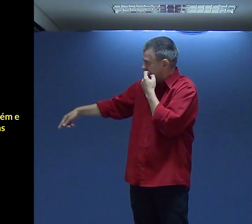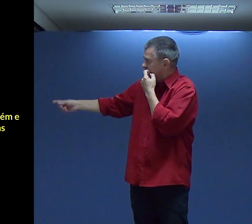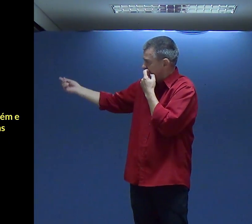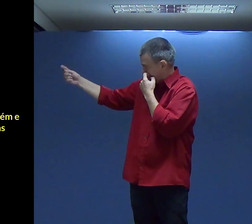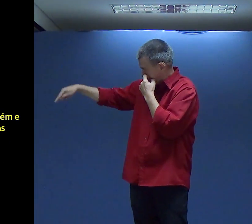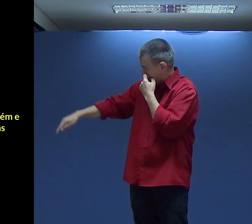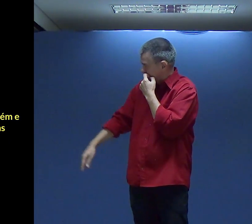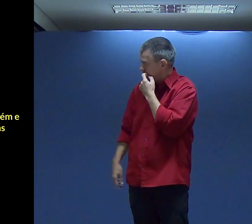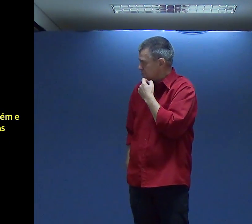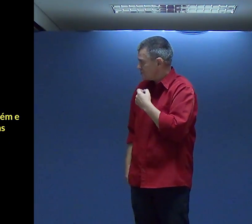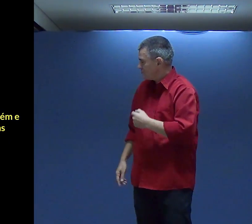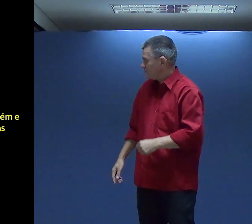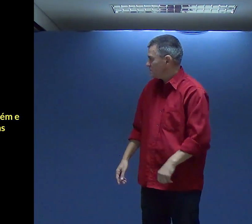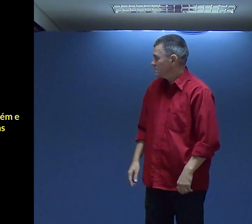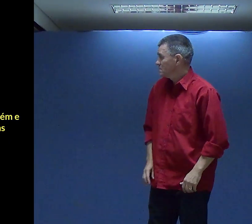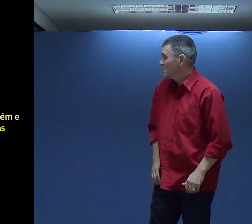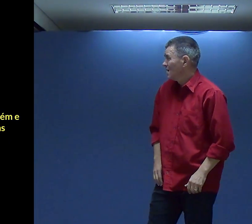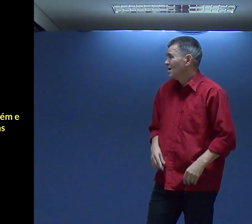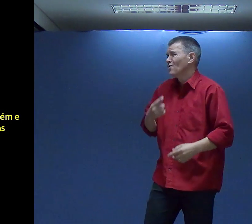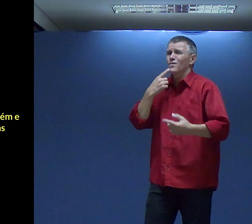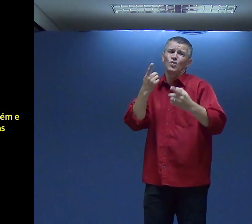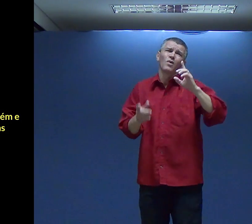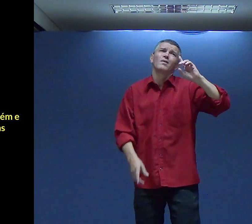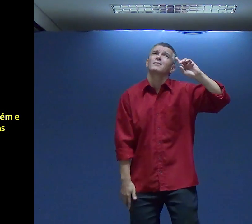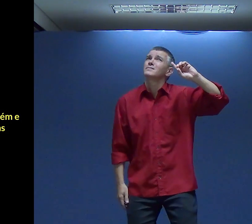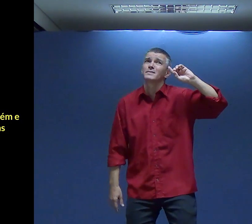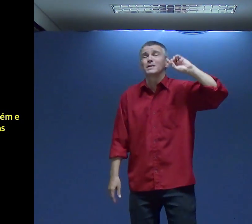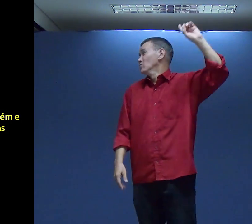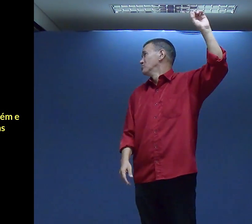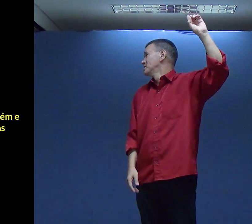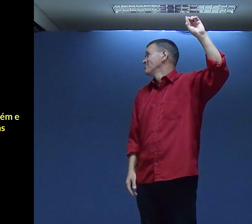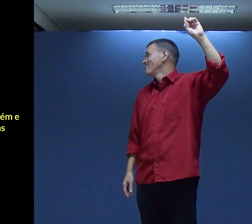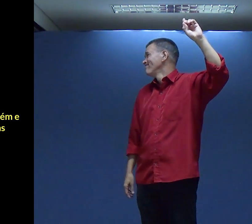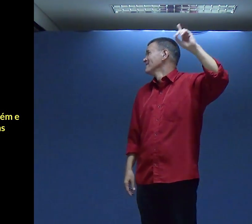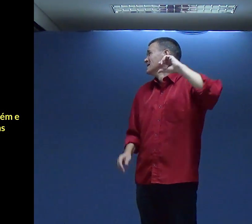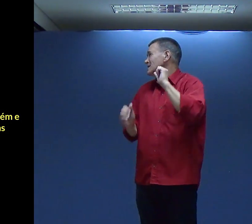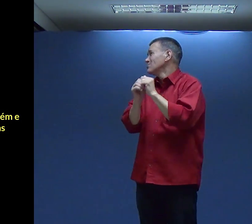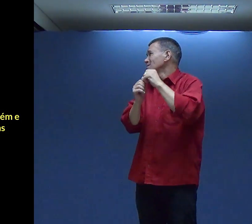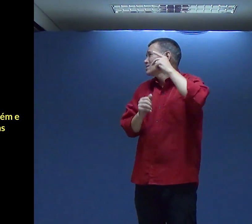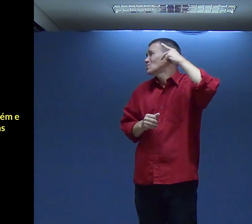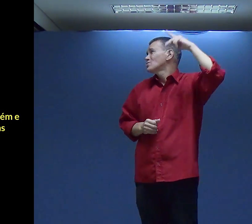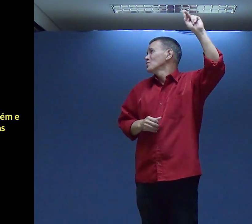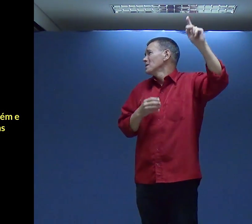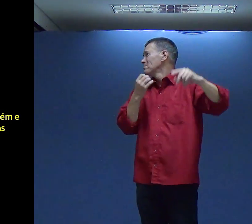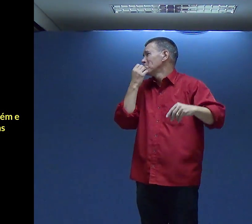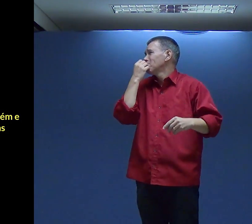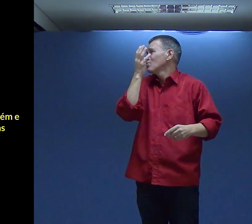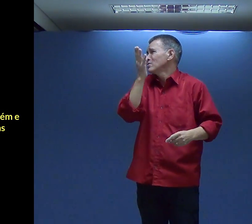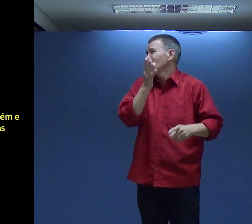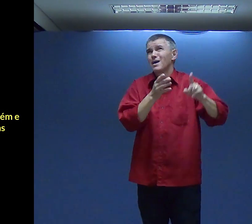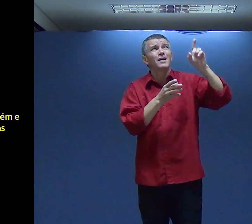Deus Com tua Vondade